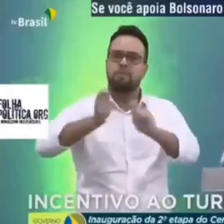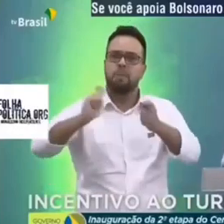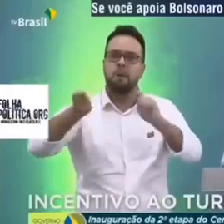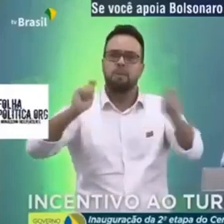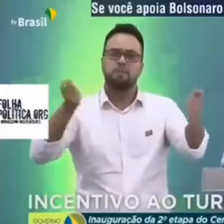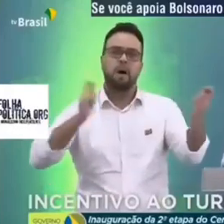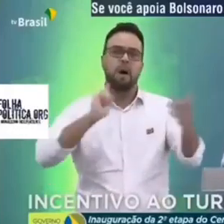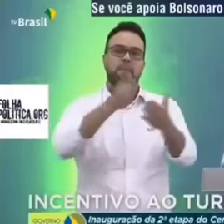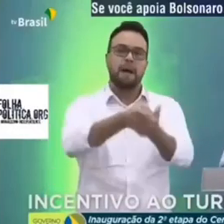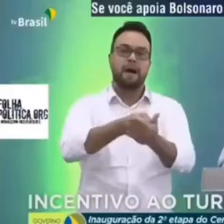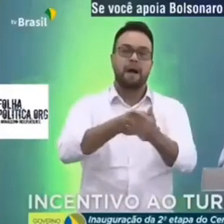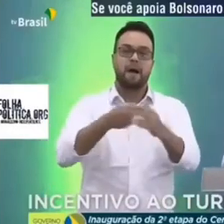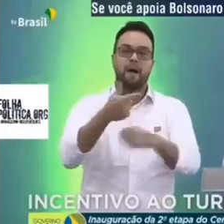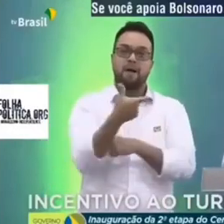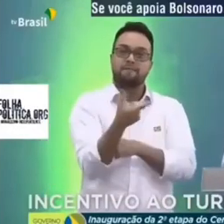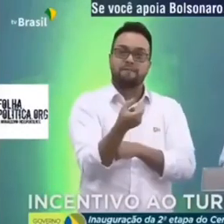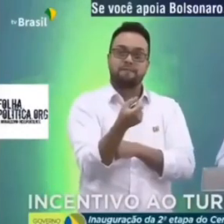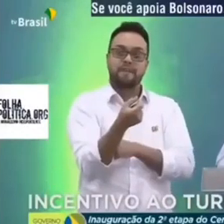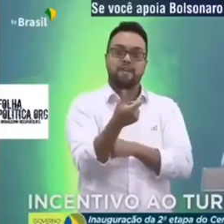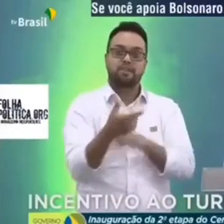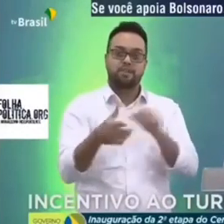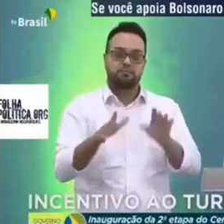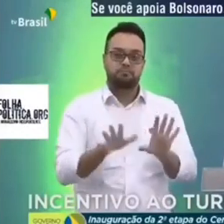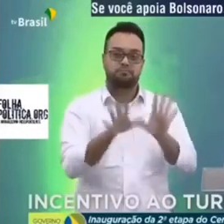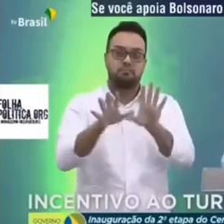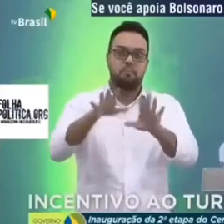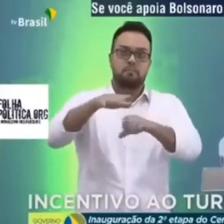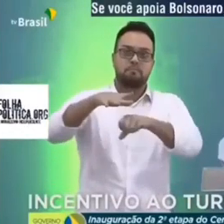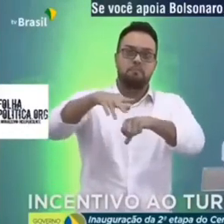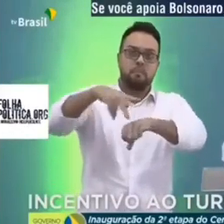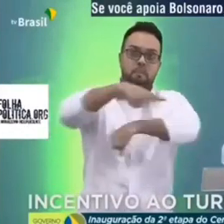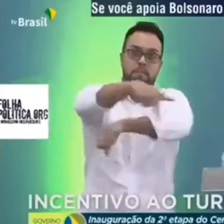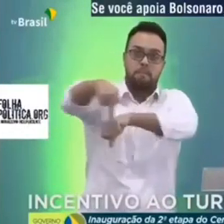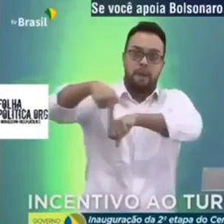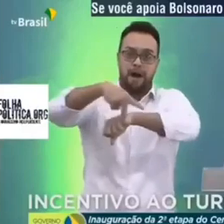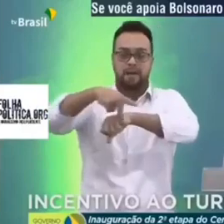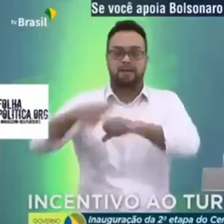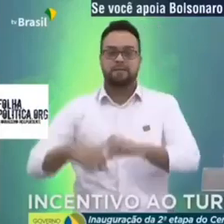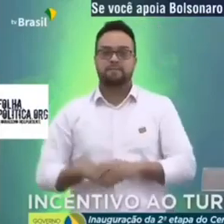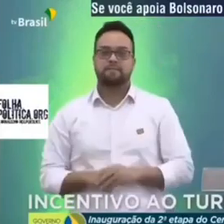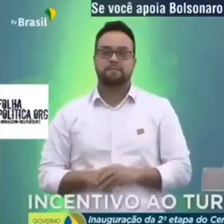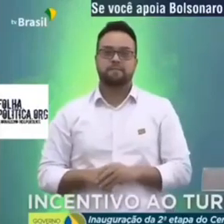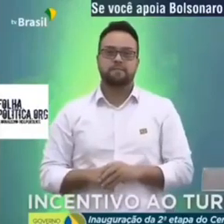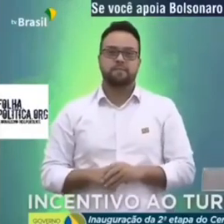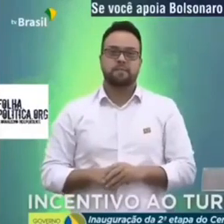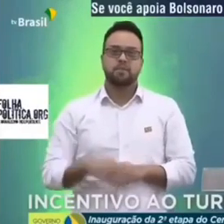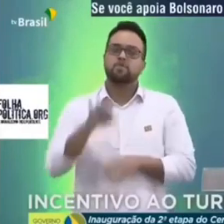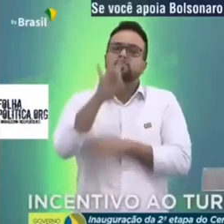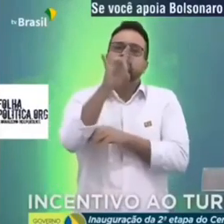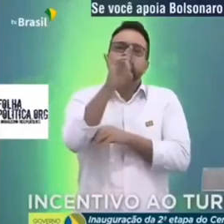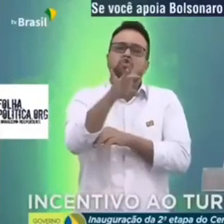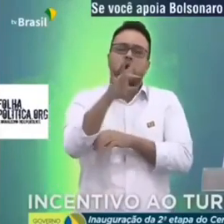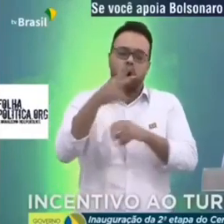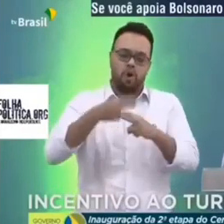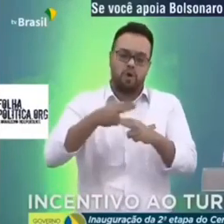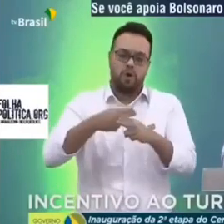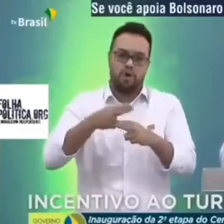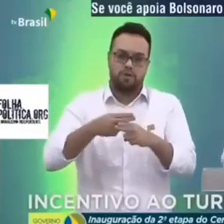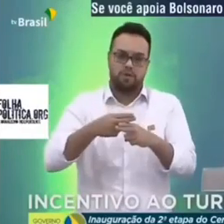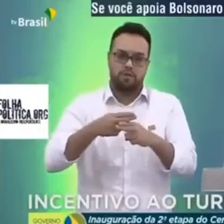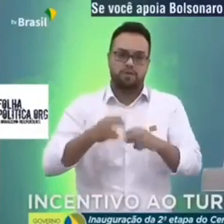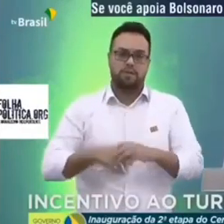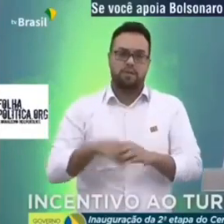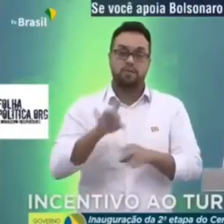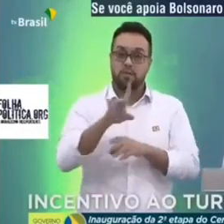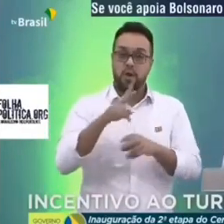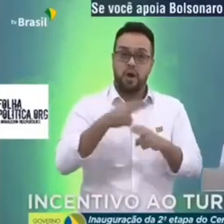20 parques eu acho que o segundo maior vai patrocinar um só mas só a Caixa Econômica Federal com